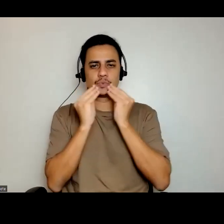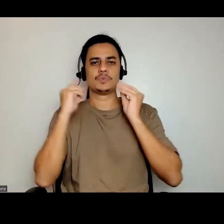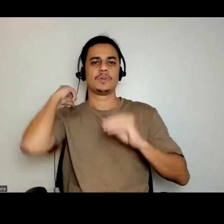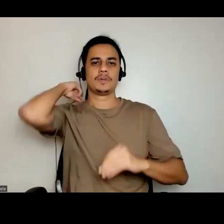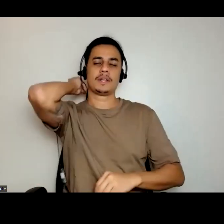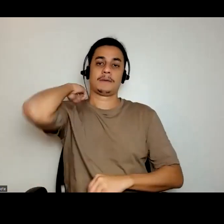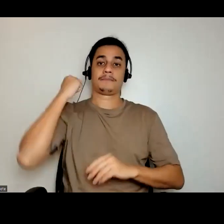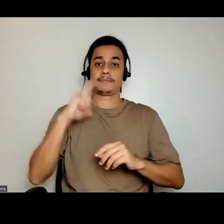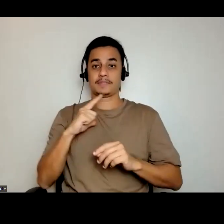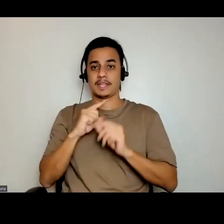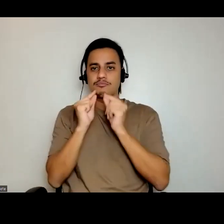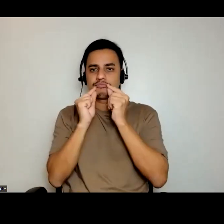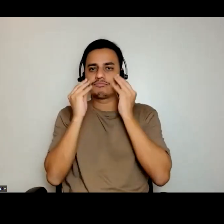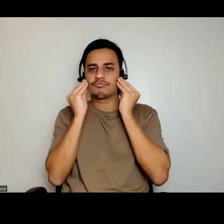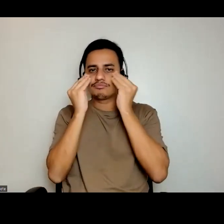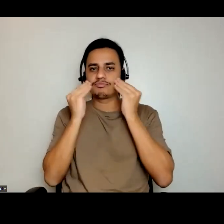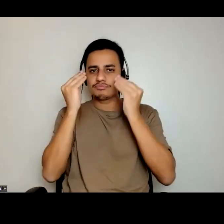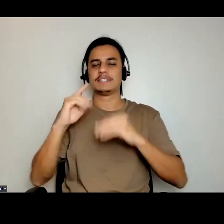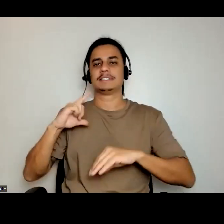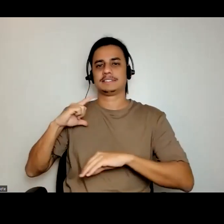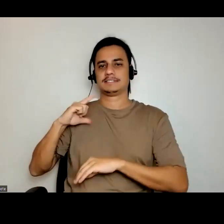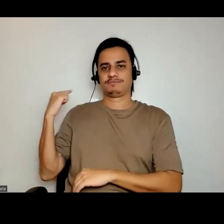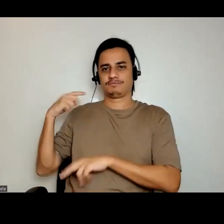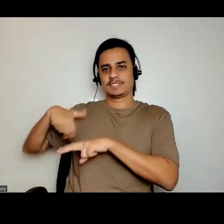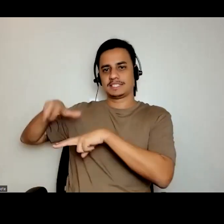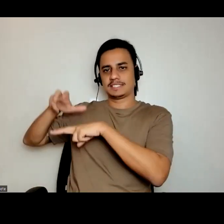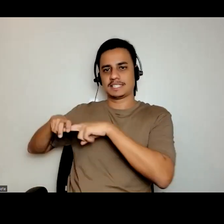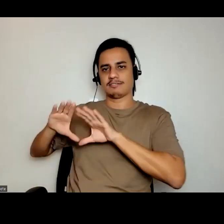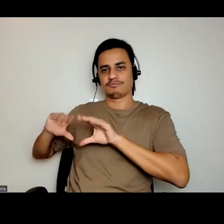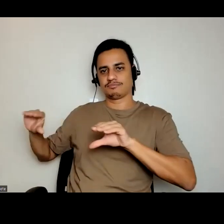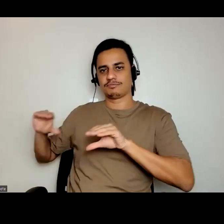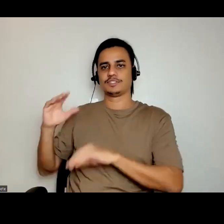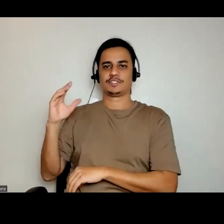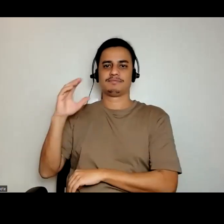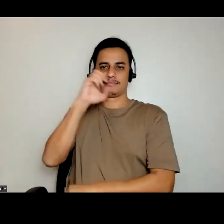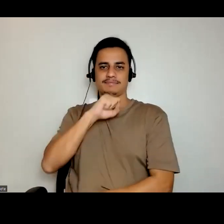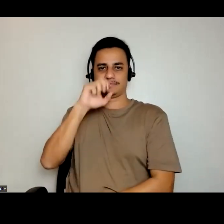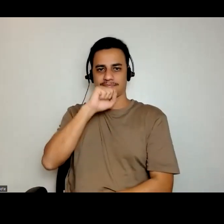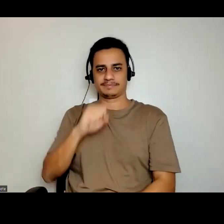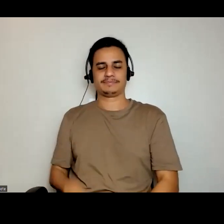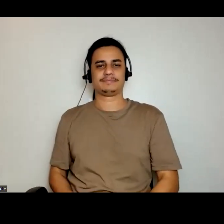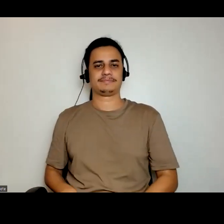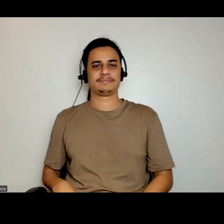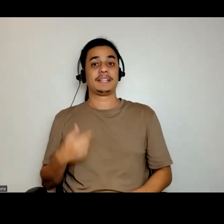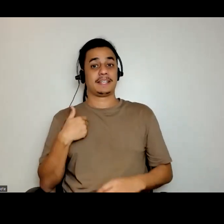sombrinha assim no rosto, com um fundo branco, e aqui o meu sofazinho laranja, alaranjado. E é isso, minha